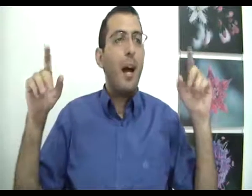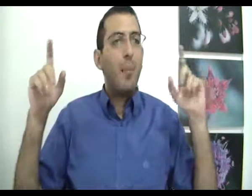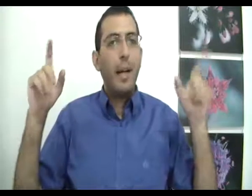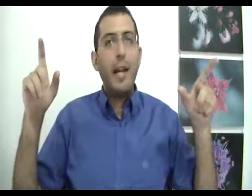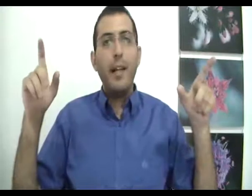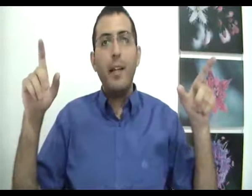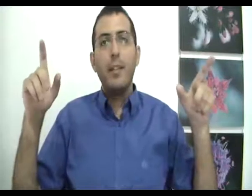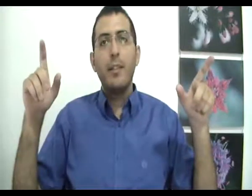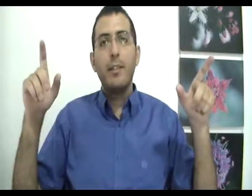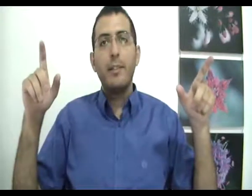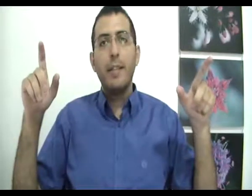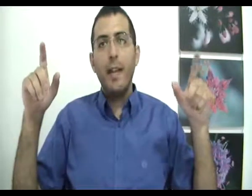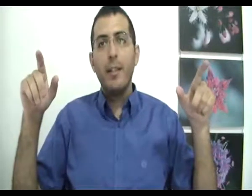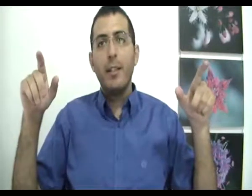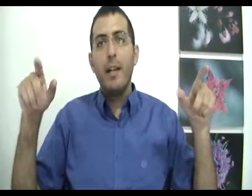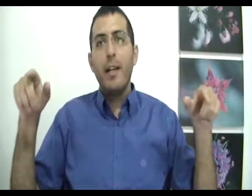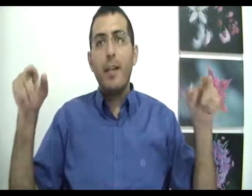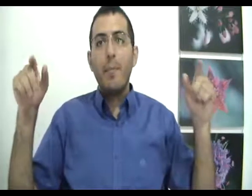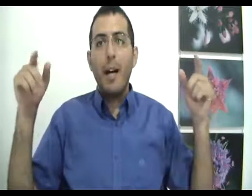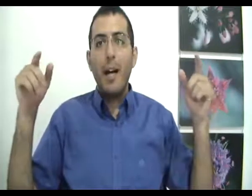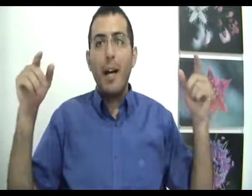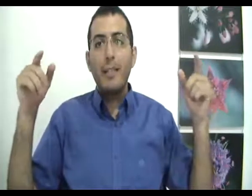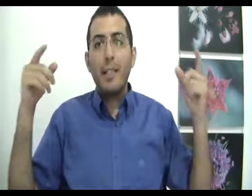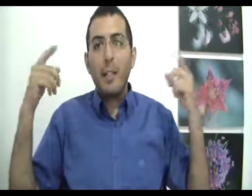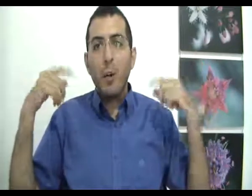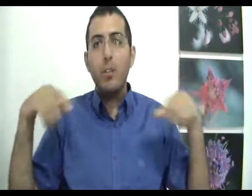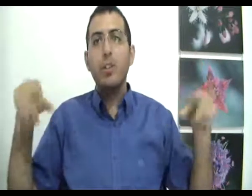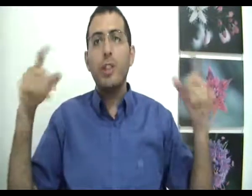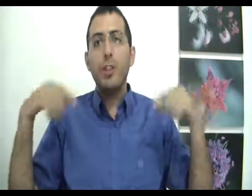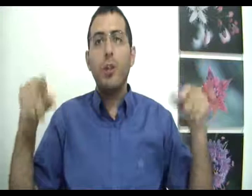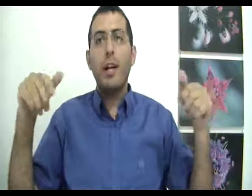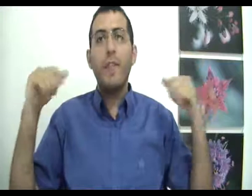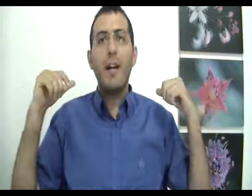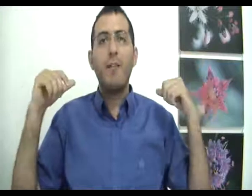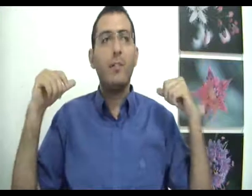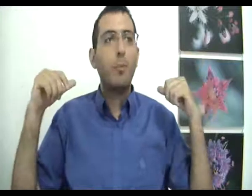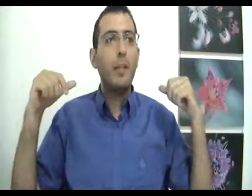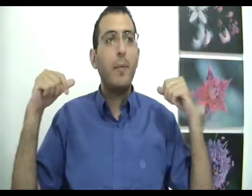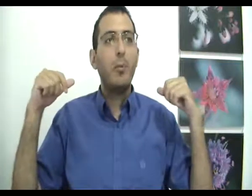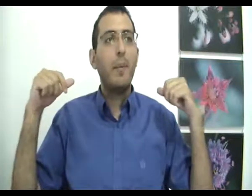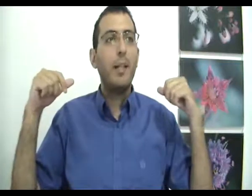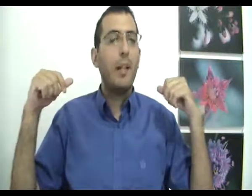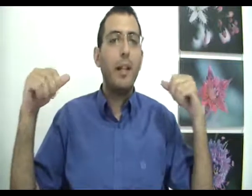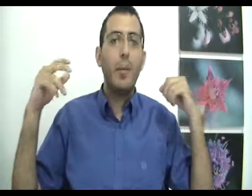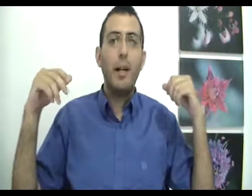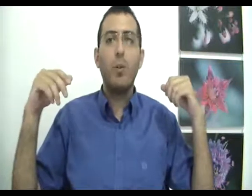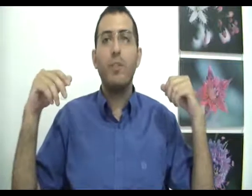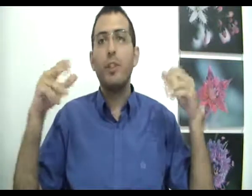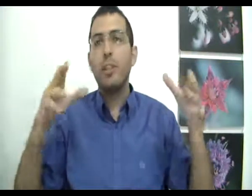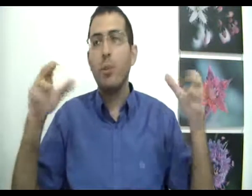הבעיה היא, זה עם הזיכרון שיש לו כרגע מהעבר. זאת אומרת, עדים לדוגמה בן אדם נגיד הלך ברחוב ושדדו